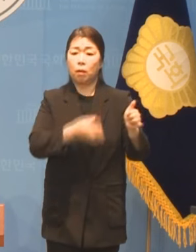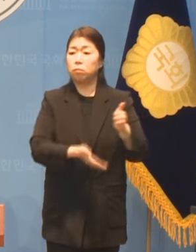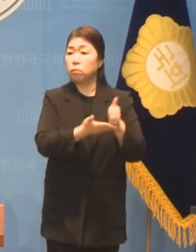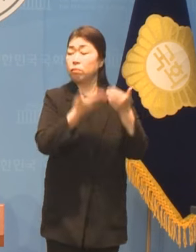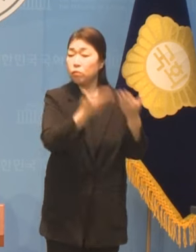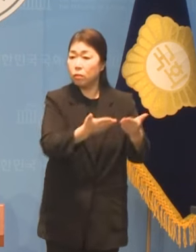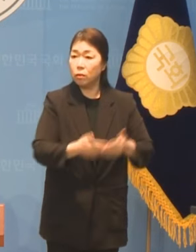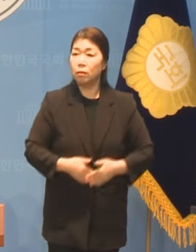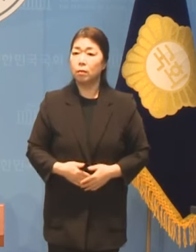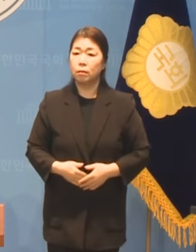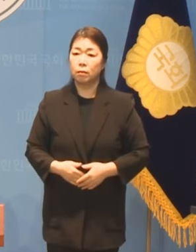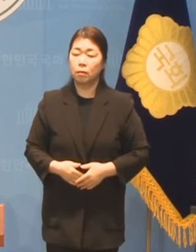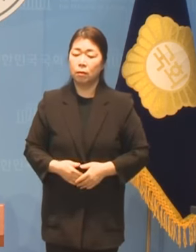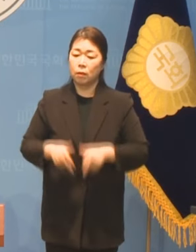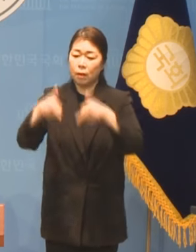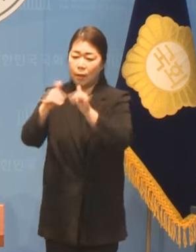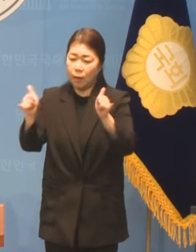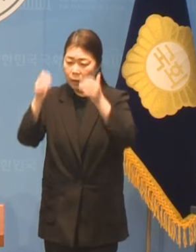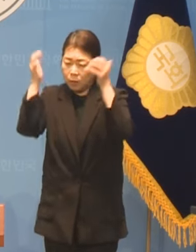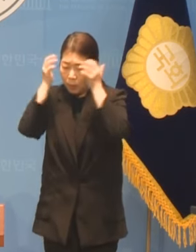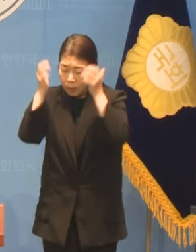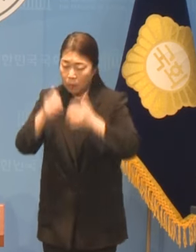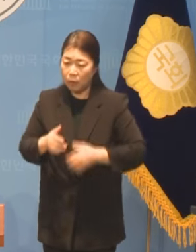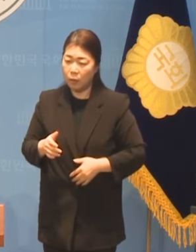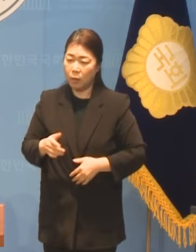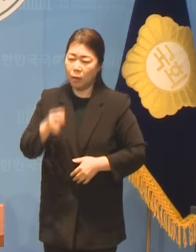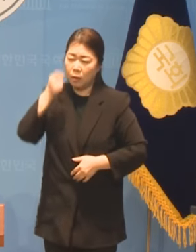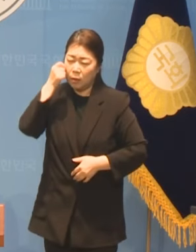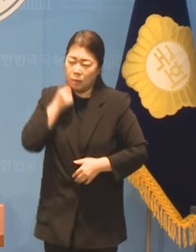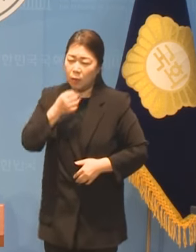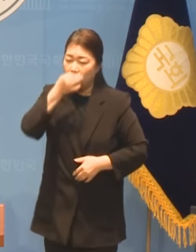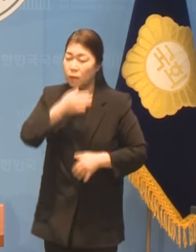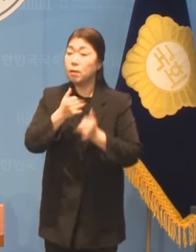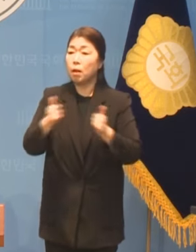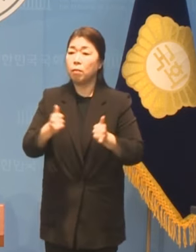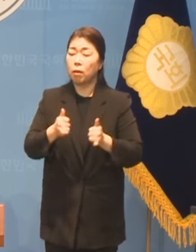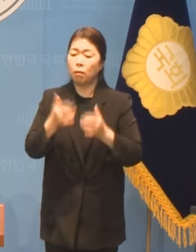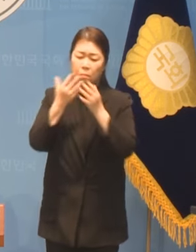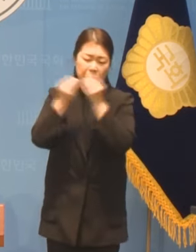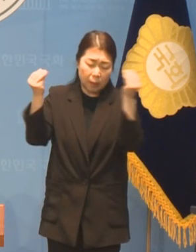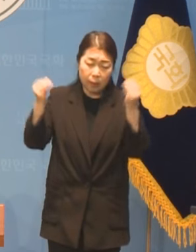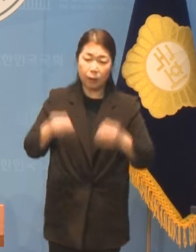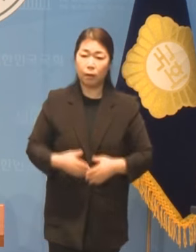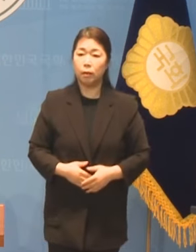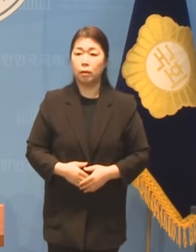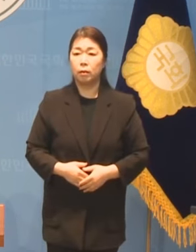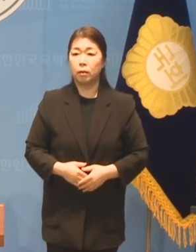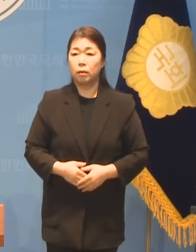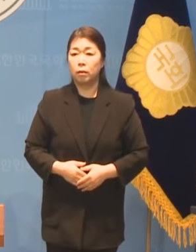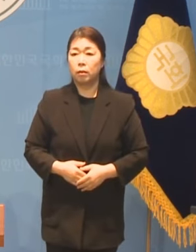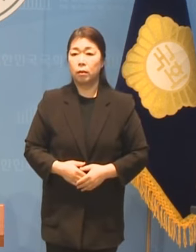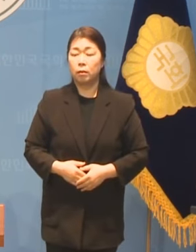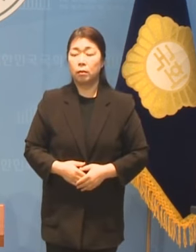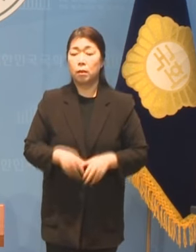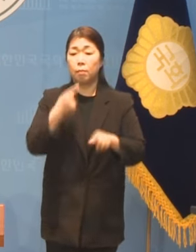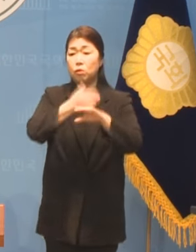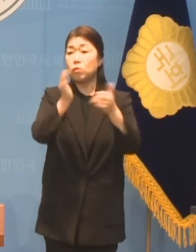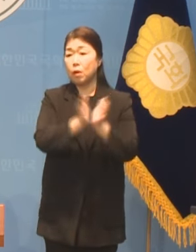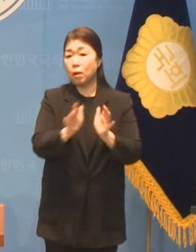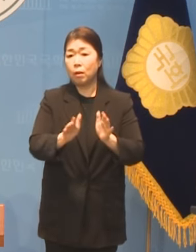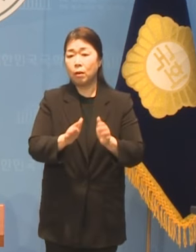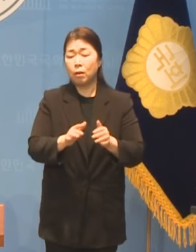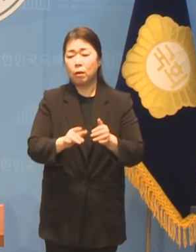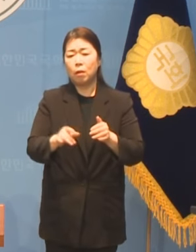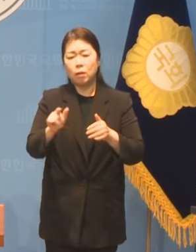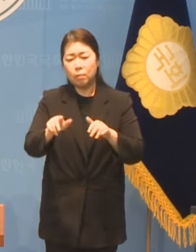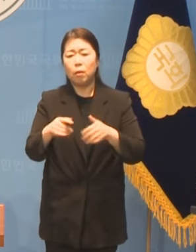장애인의 고통과 시민의 절망을 외면해온 민주당을 한 번만 더 믿어달라 더 이상 거짓말하지 않겠습니다